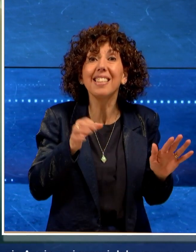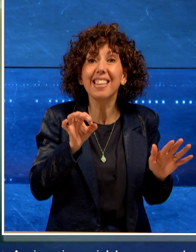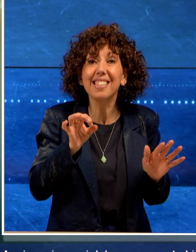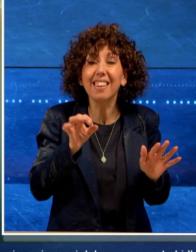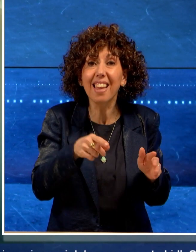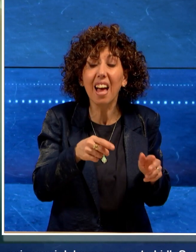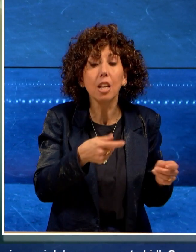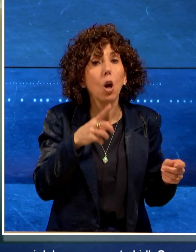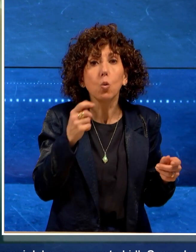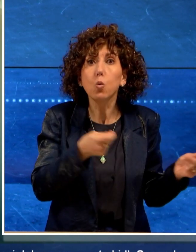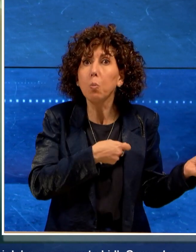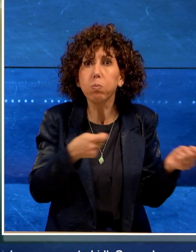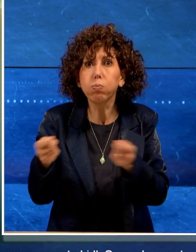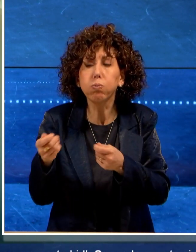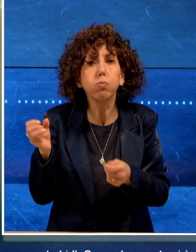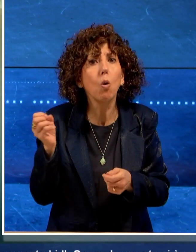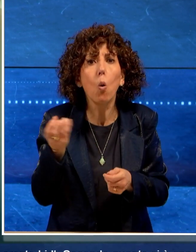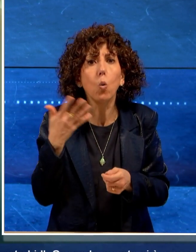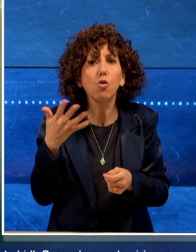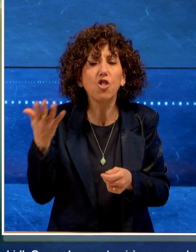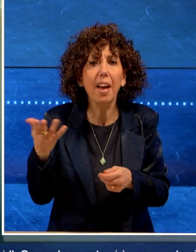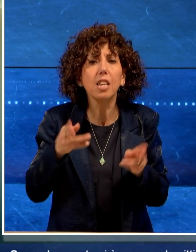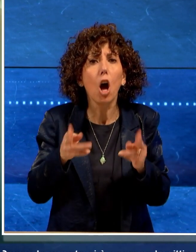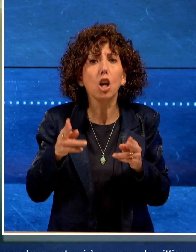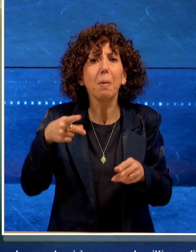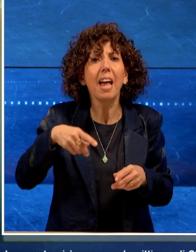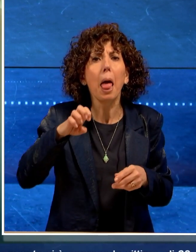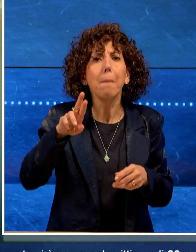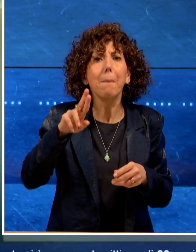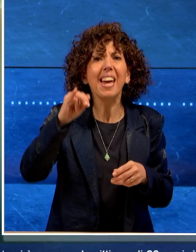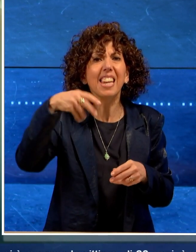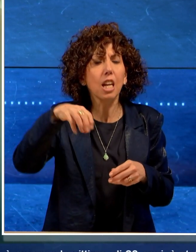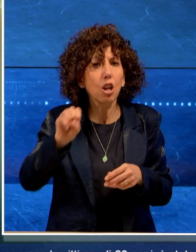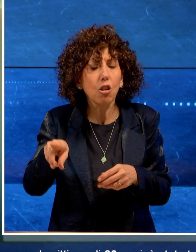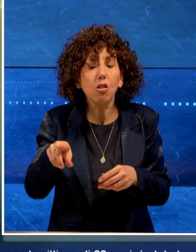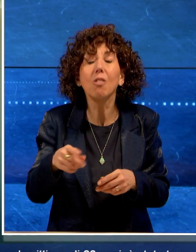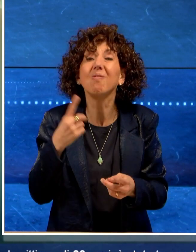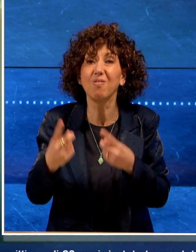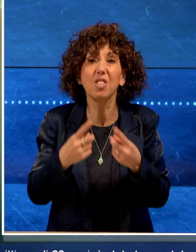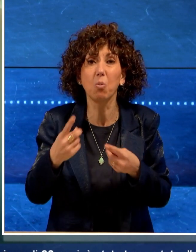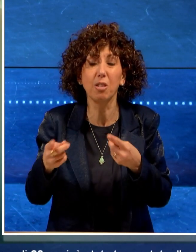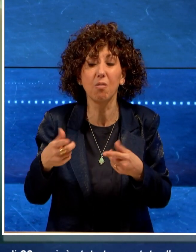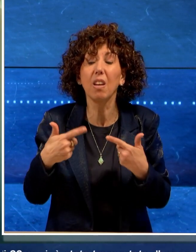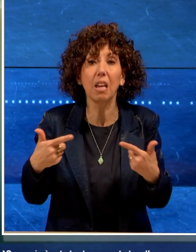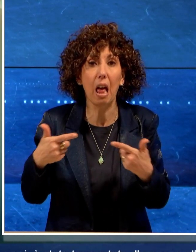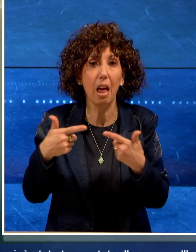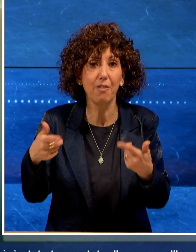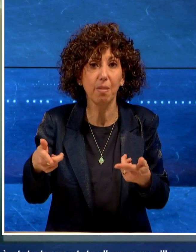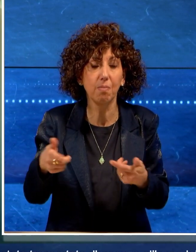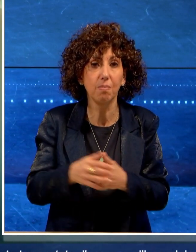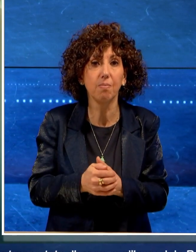stata trasportata di urgenza all'ospedale Perrino e verserebbe in condizioni gravi.